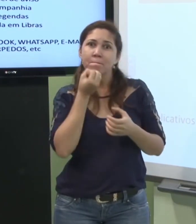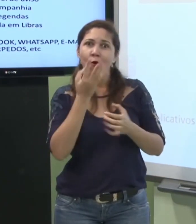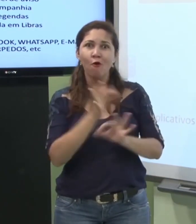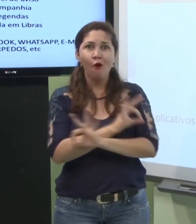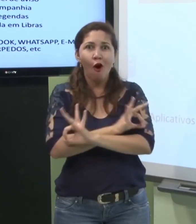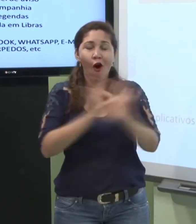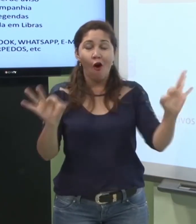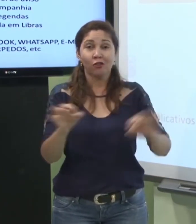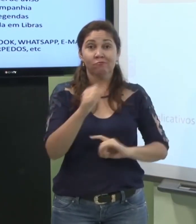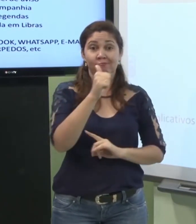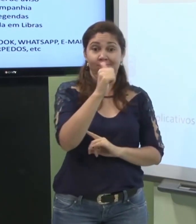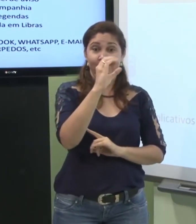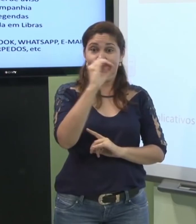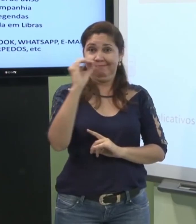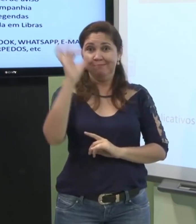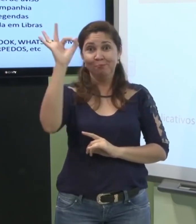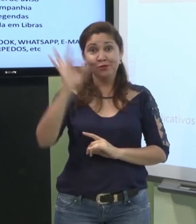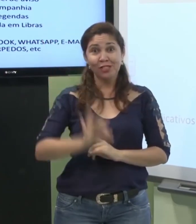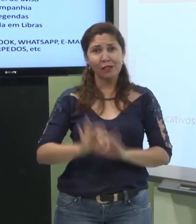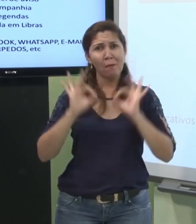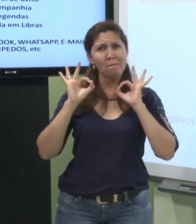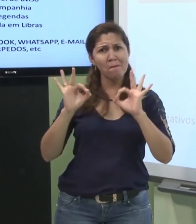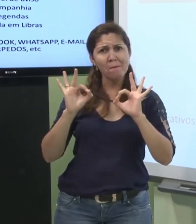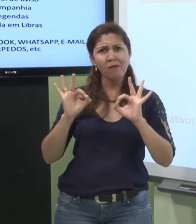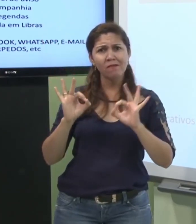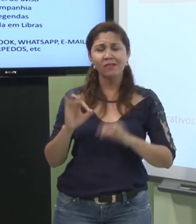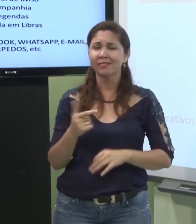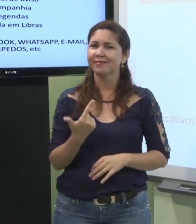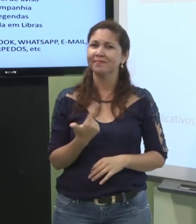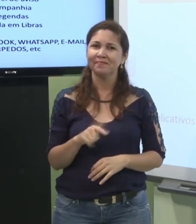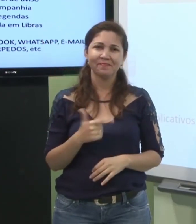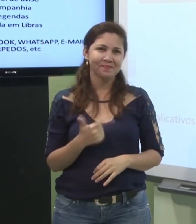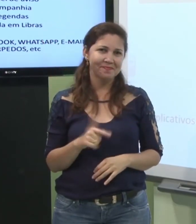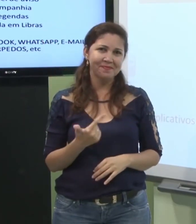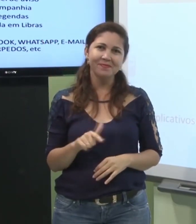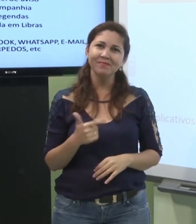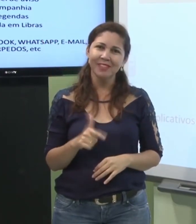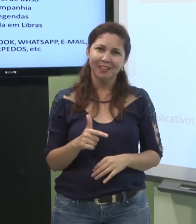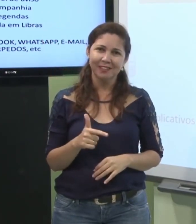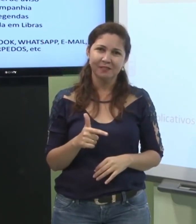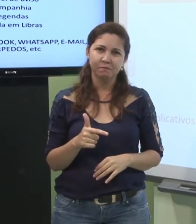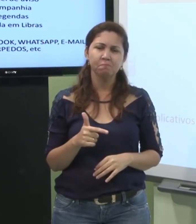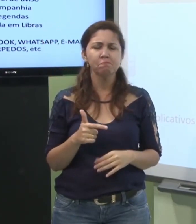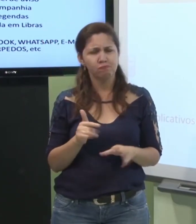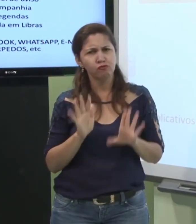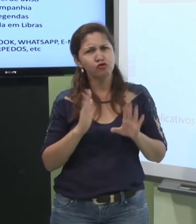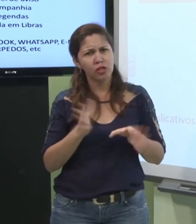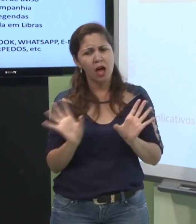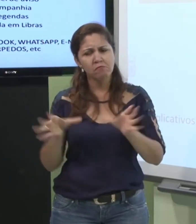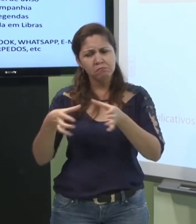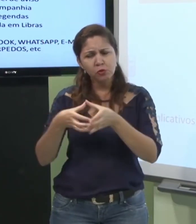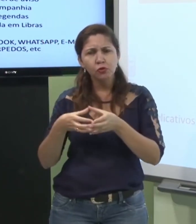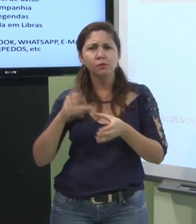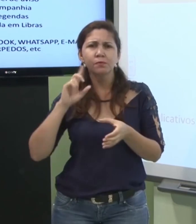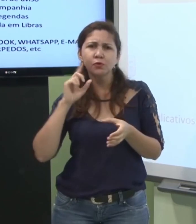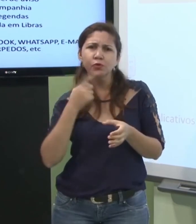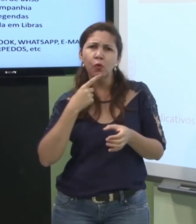Mas a legenda, ela não é boa. Ela não é 100%. Então, a comunidade surda, ela já tem discutido sobre isso